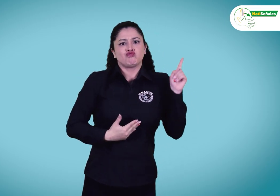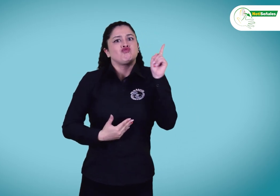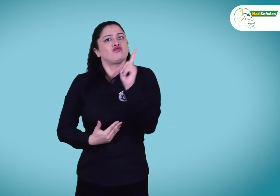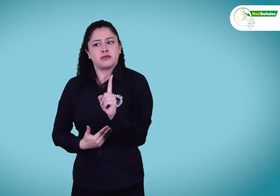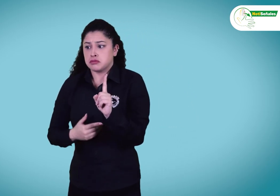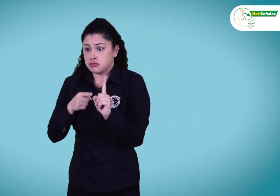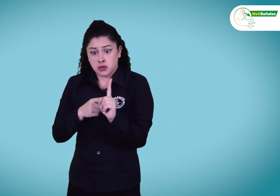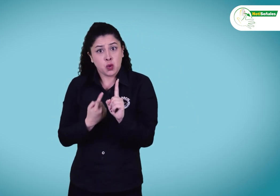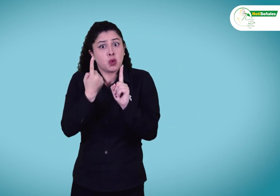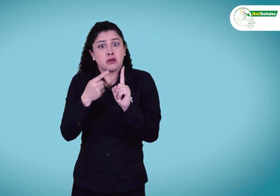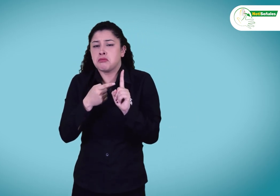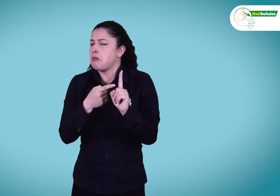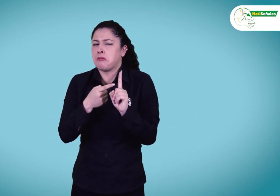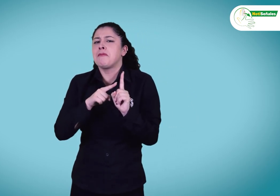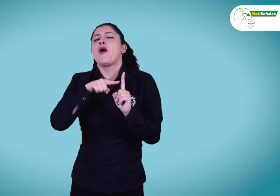fue convocado por Avianca,